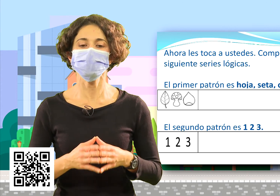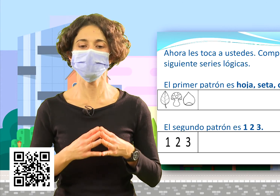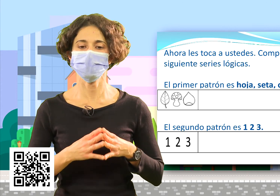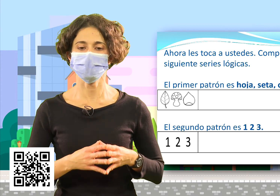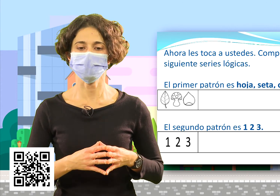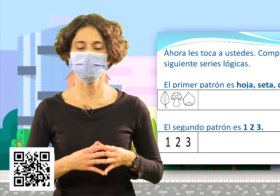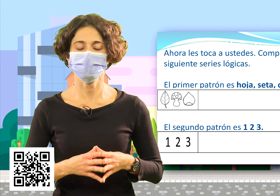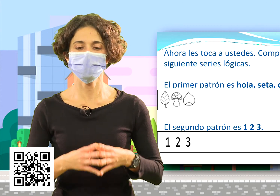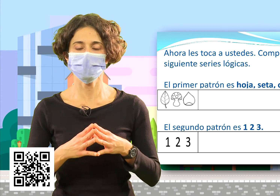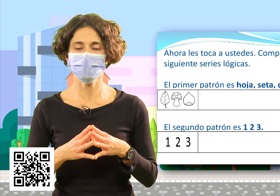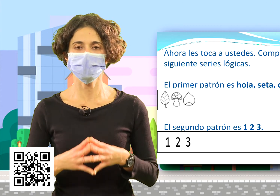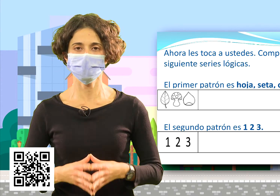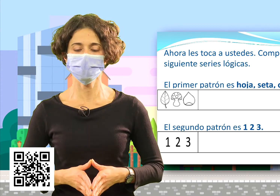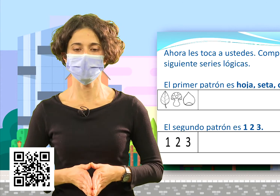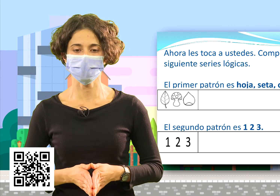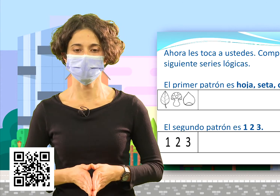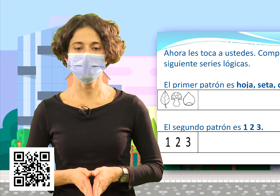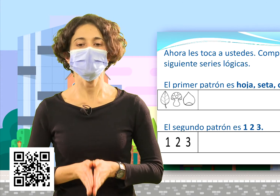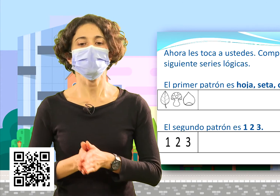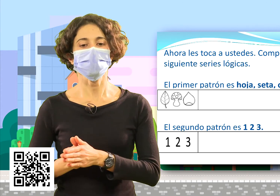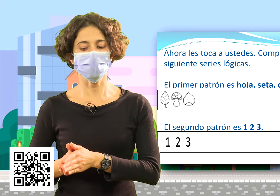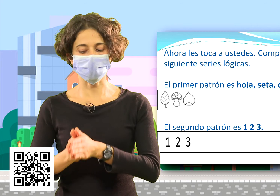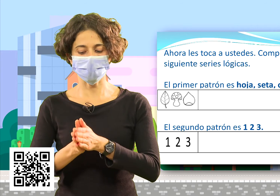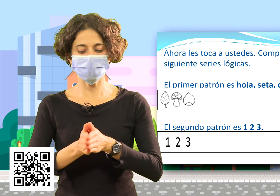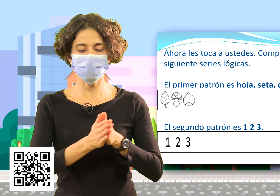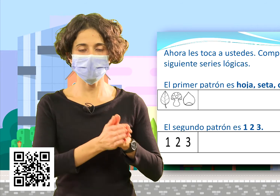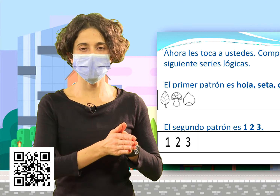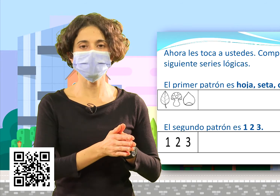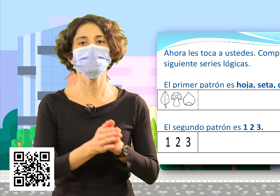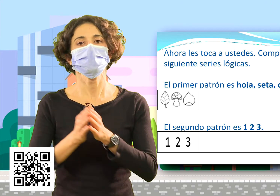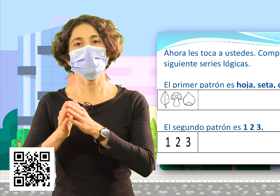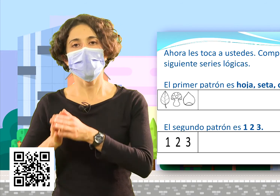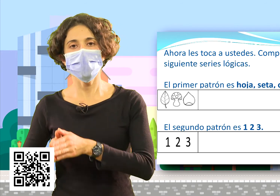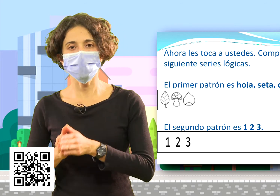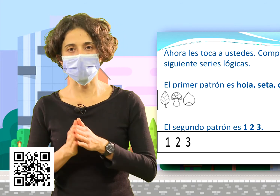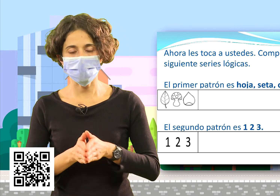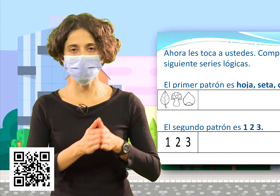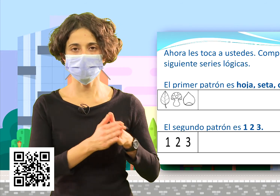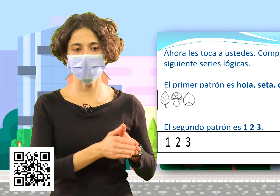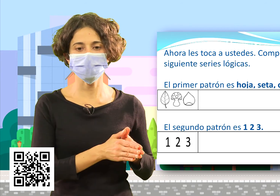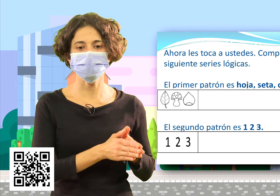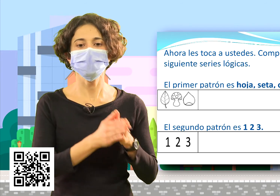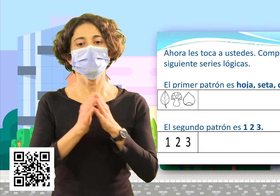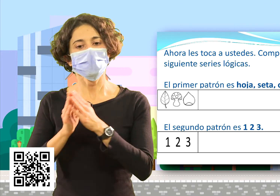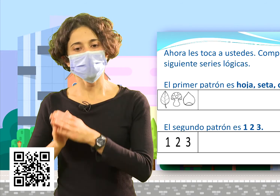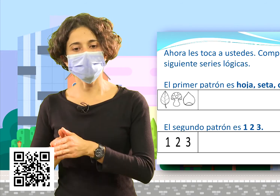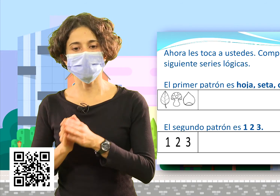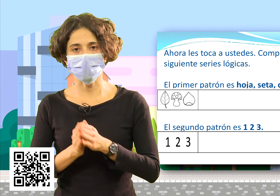el dos y el tres. Vamos a repetir ese mismo patrón. Uno, dos, tres. Uno, dos, tres. Uno,